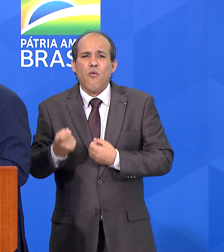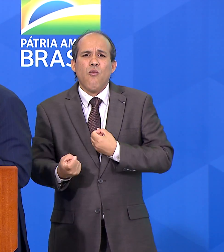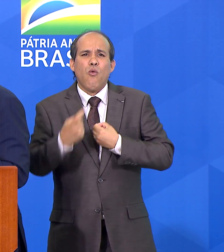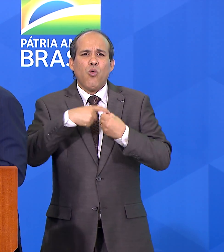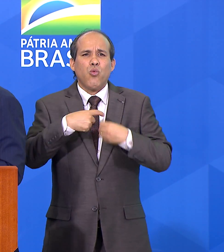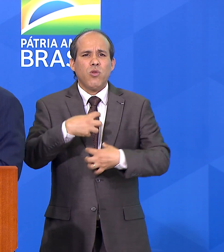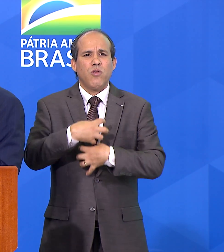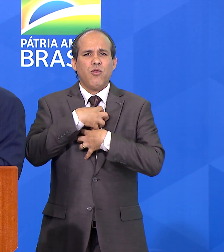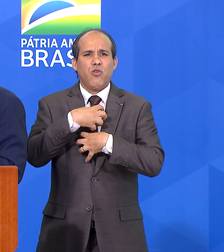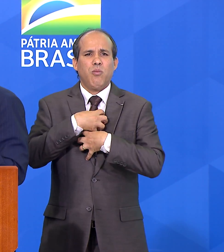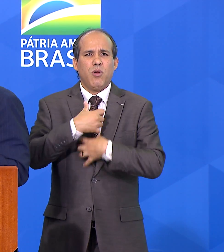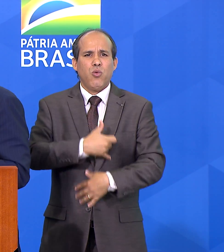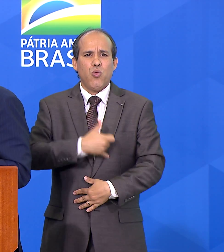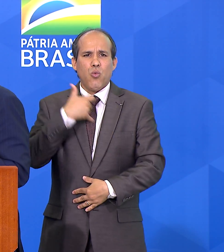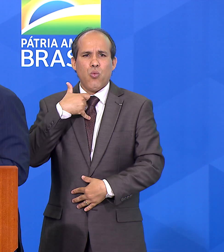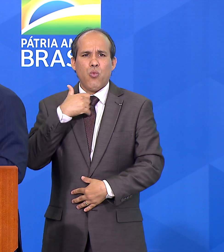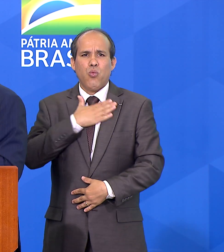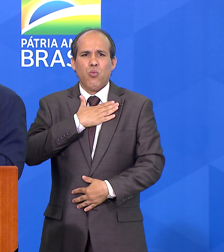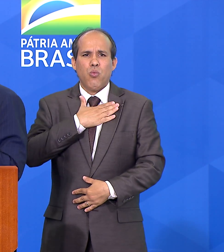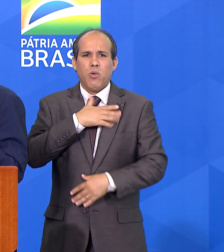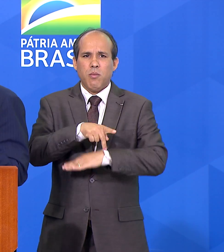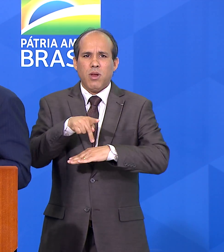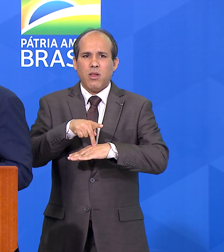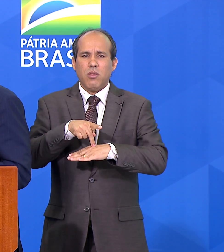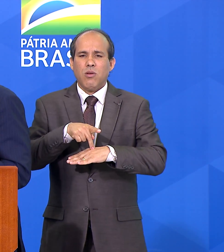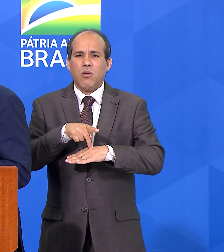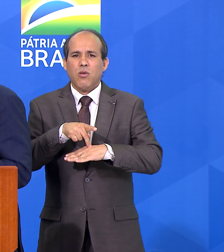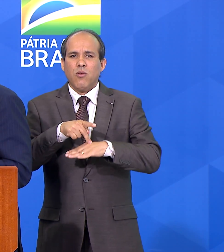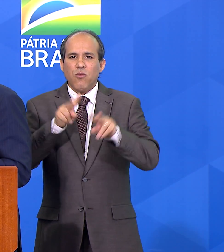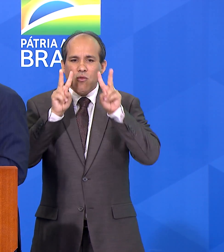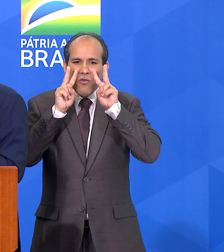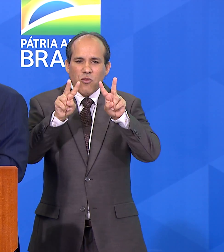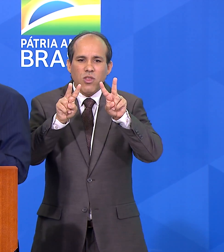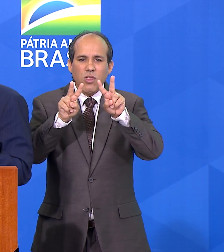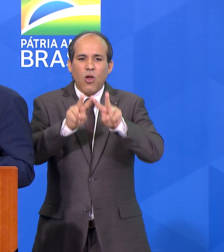patriotismo, a visão de futuro, a crença no país.